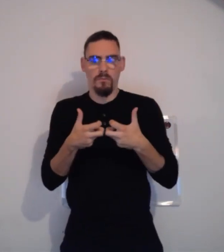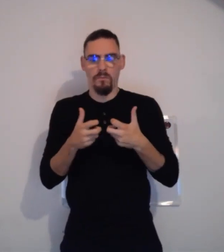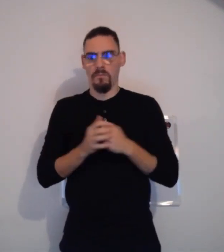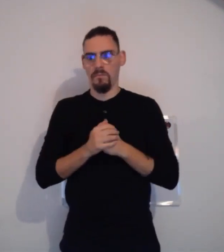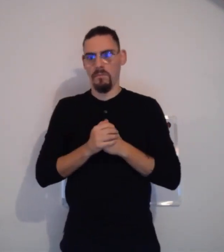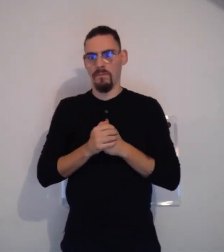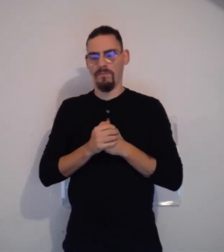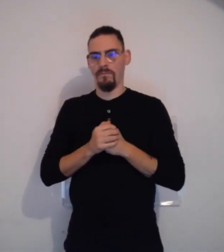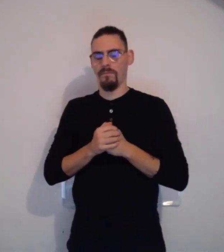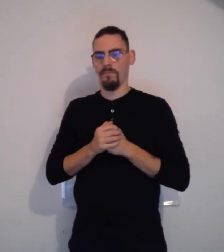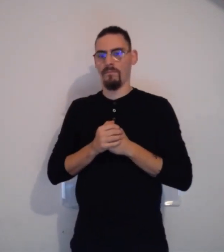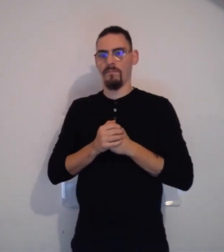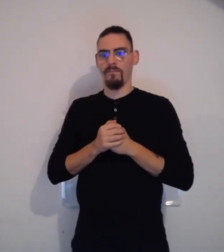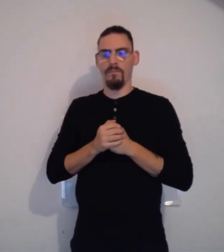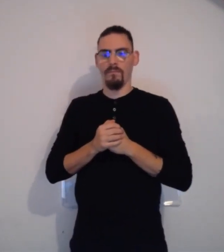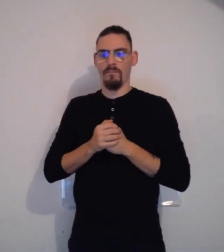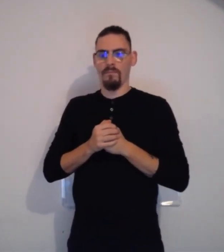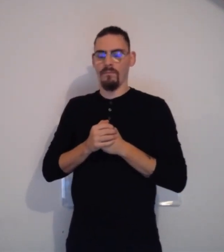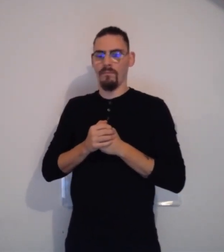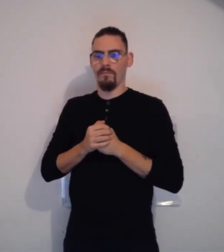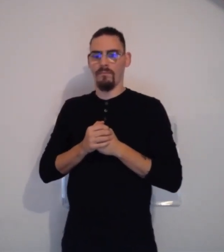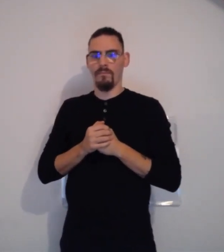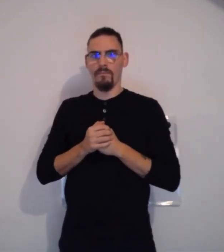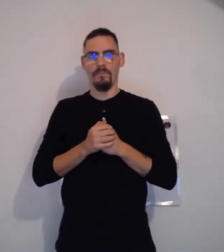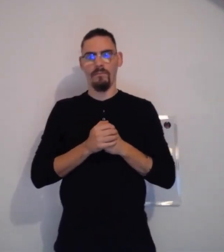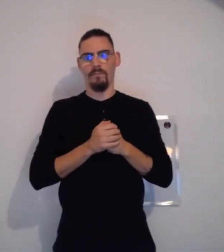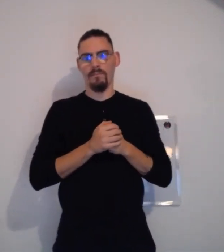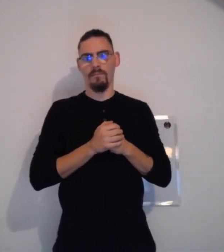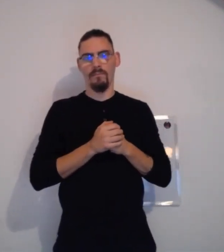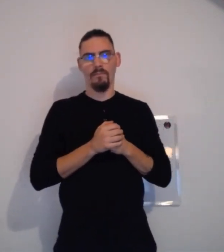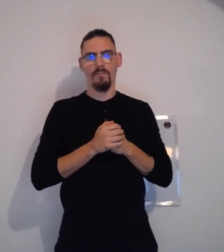avec leurs mains, à les tournoyer, par exemple. C'est un exemple.